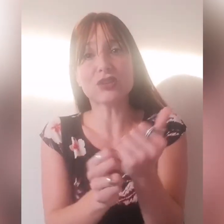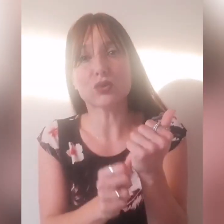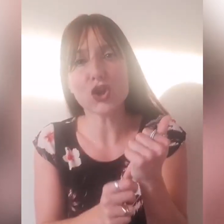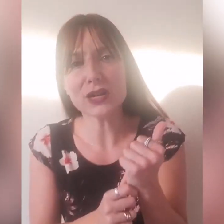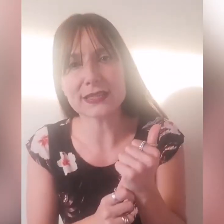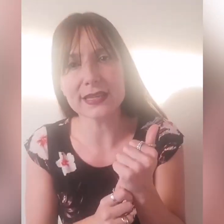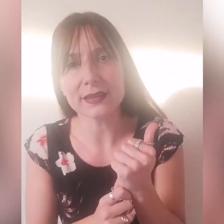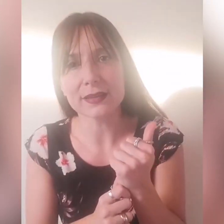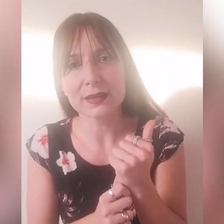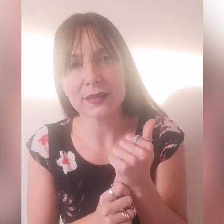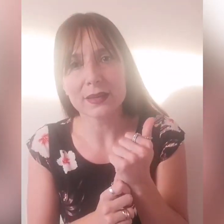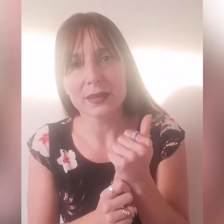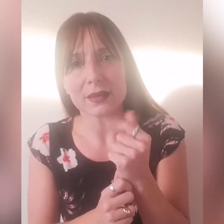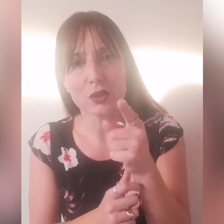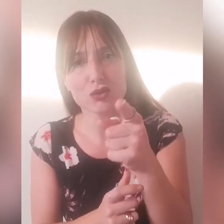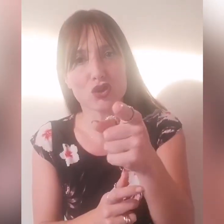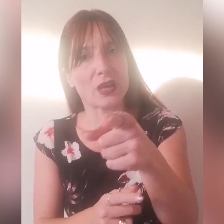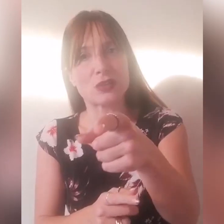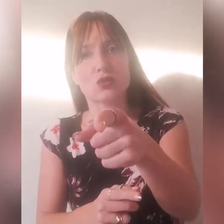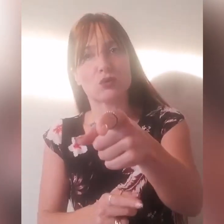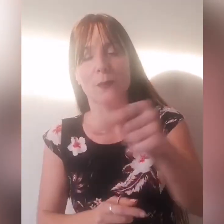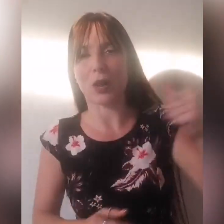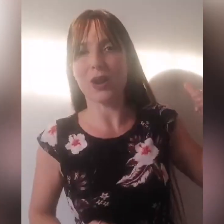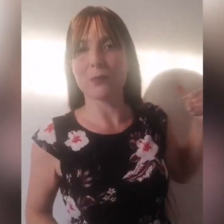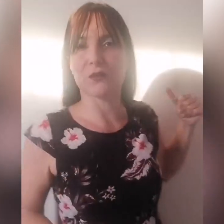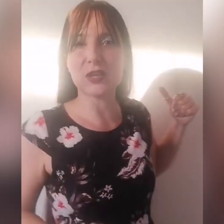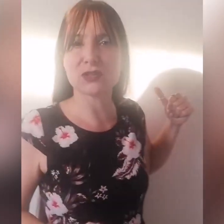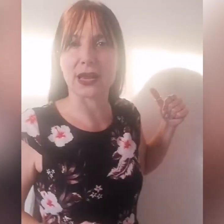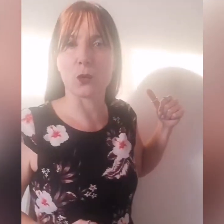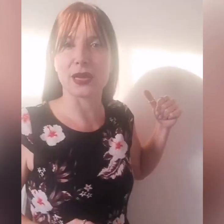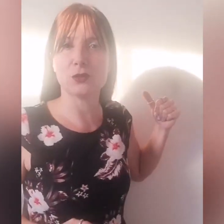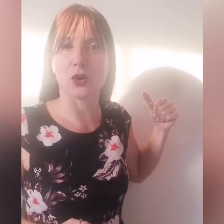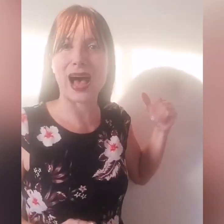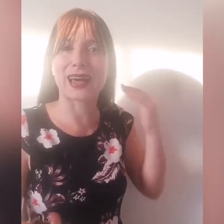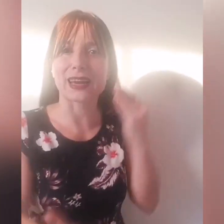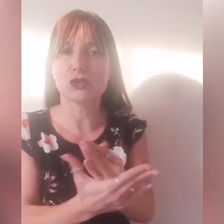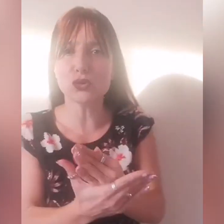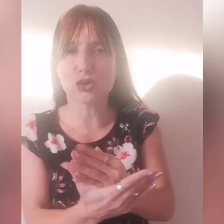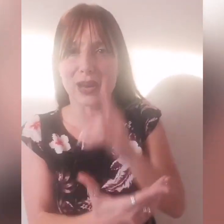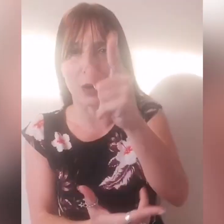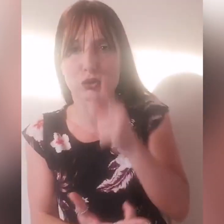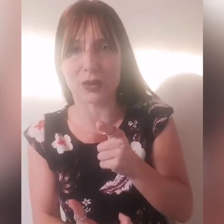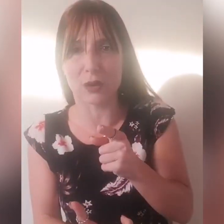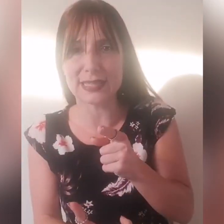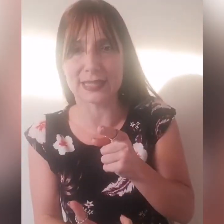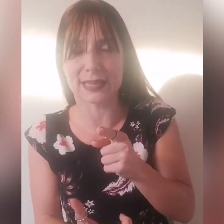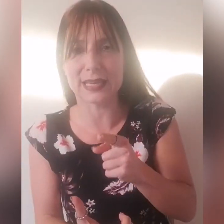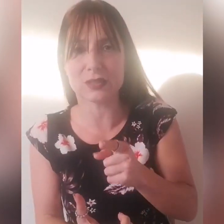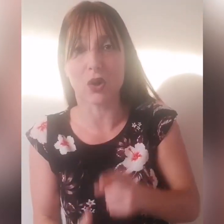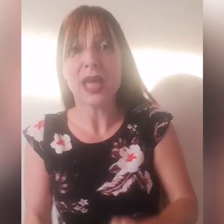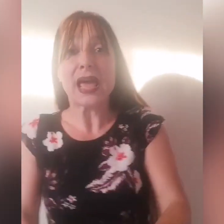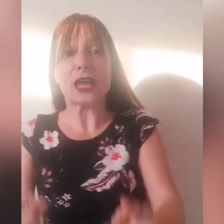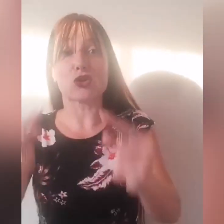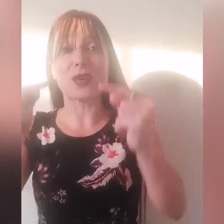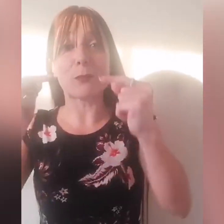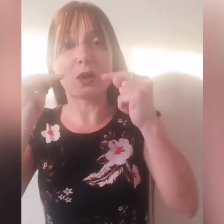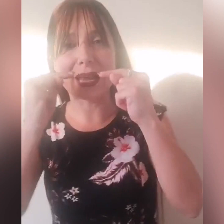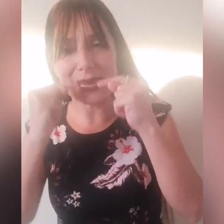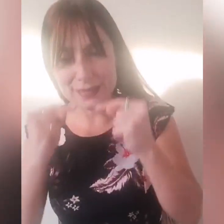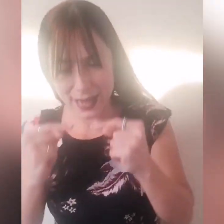centurione sì, io so che sulla tua parola mio figlio sarà guarito, ha creduto nell'autorevolezza di Cristo e noi dobbiamo credere